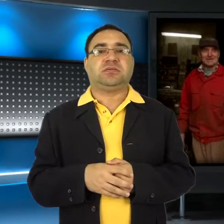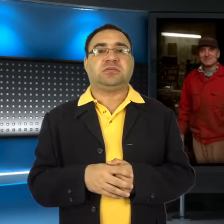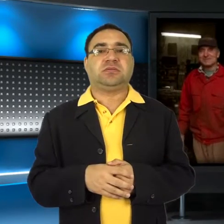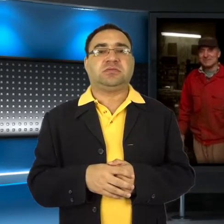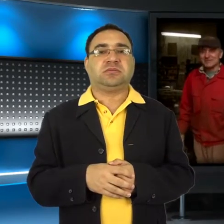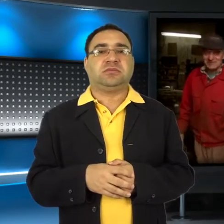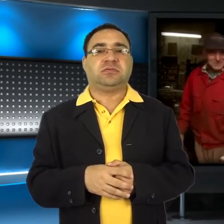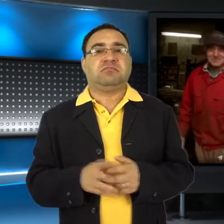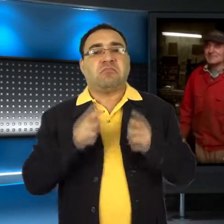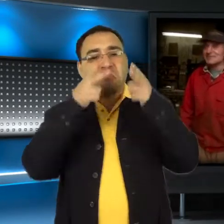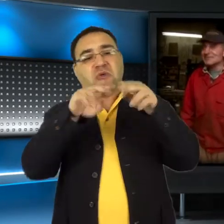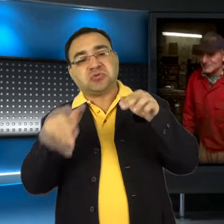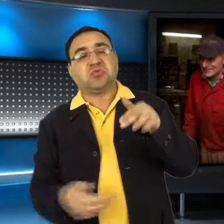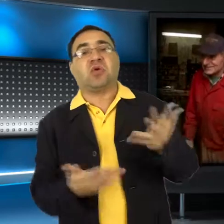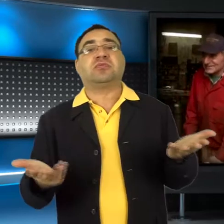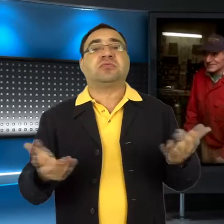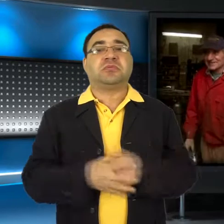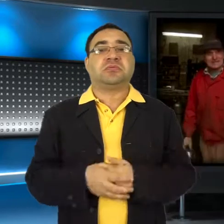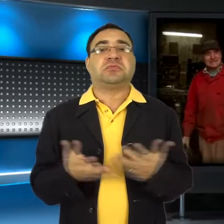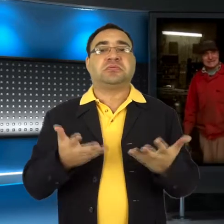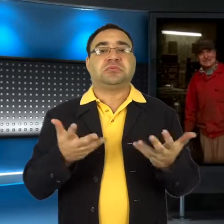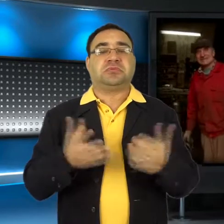Jak to się mówi, podprzysłoniowy most.